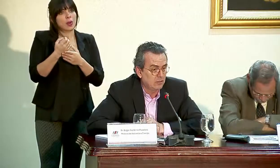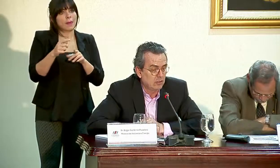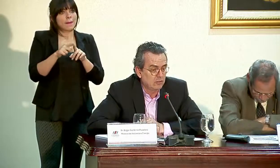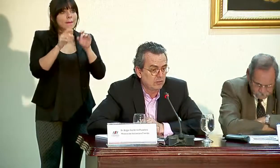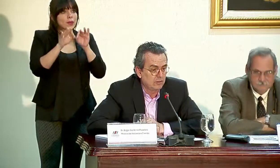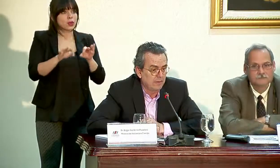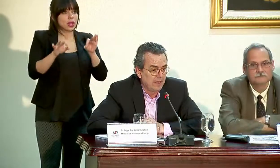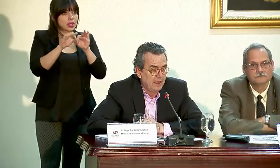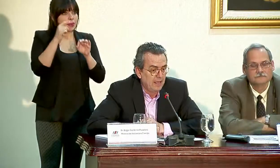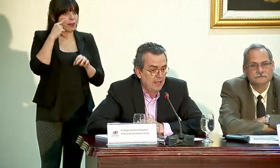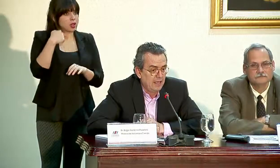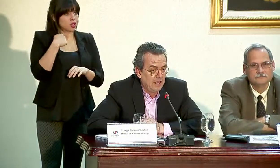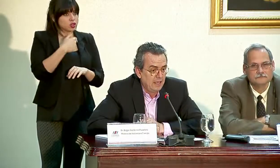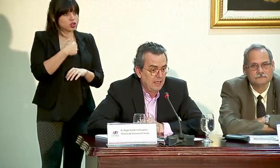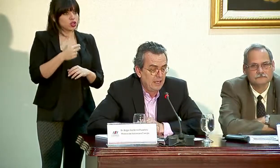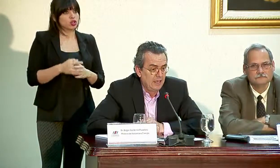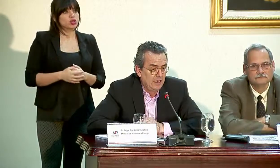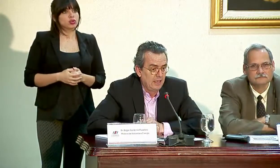importante para nosotros.